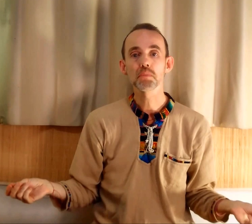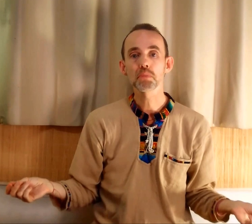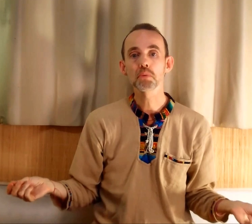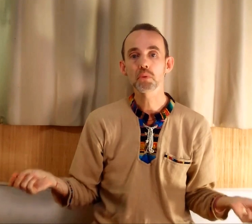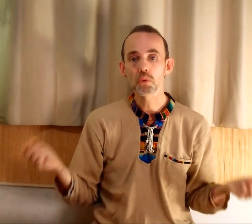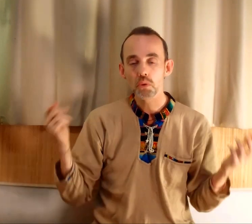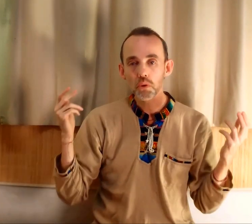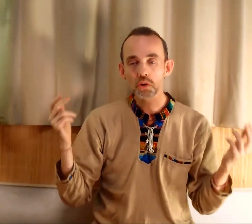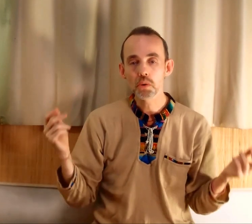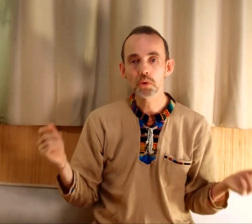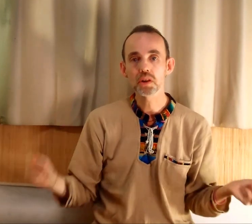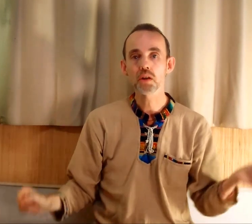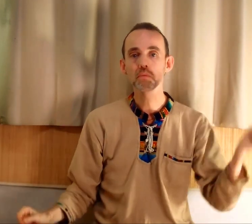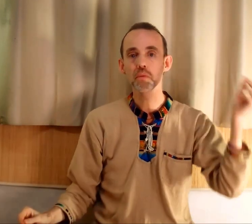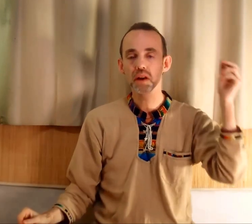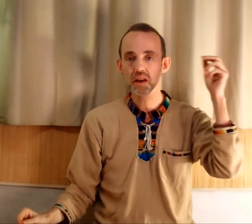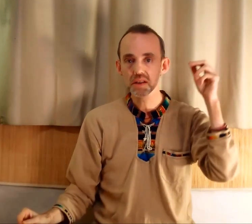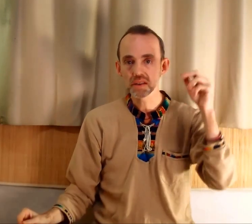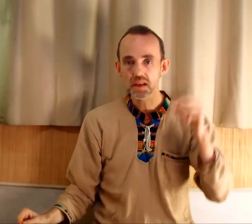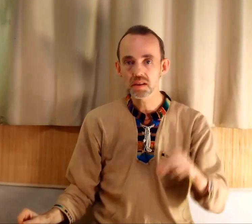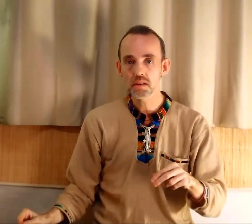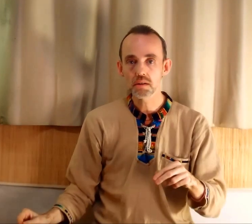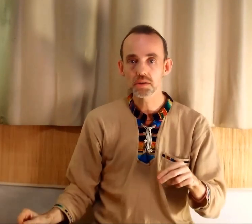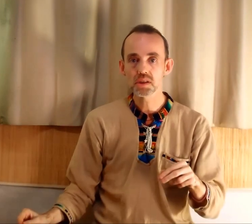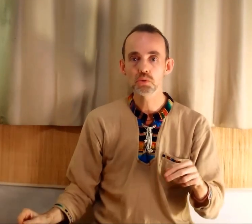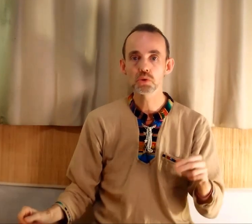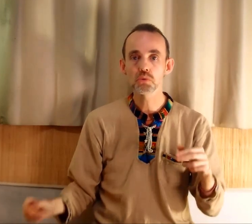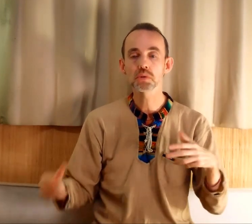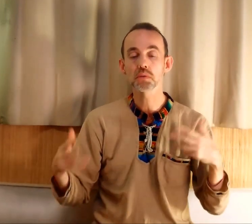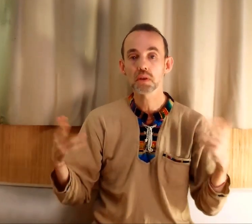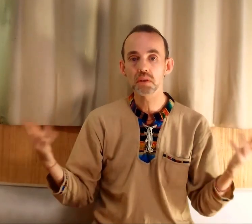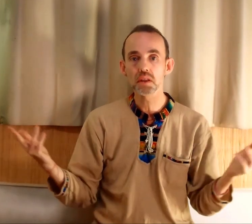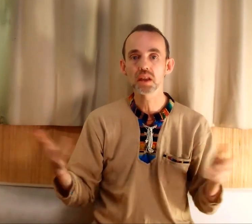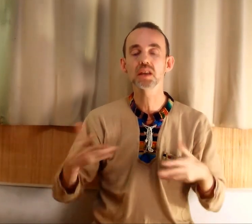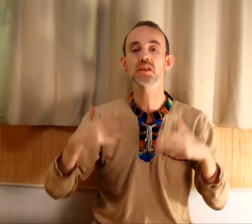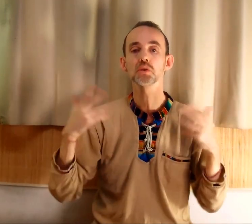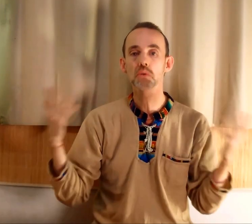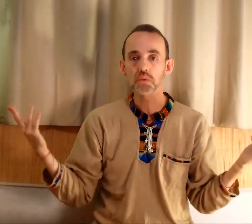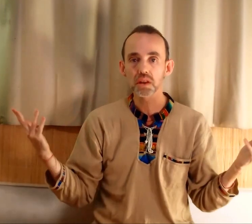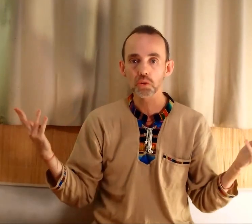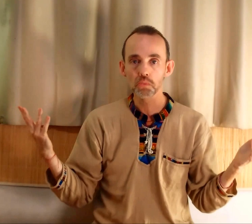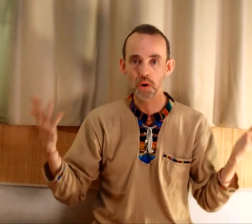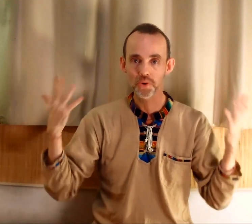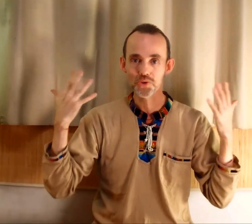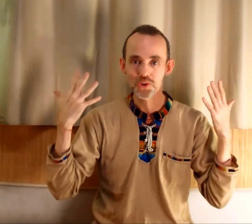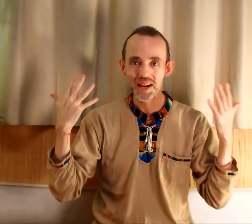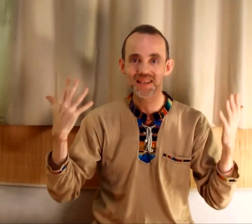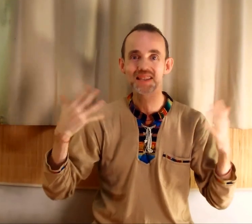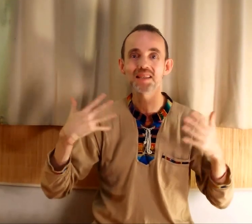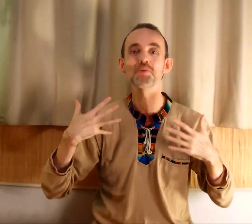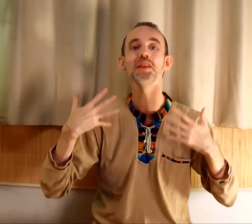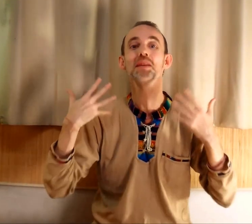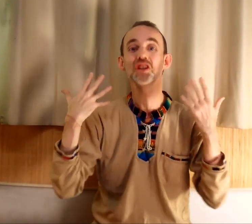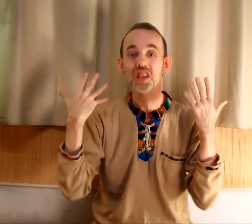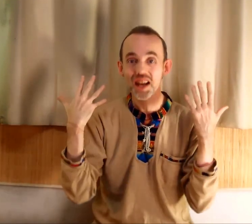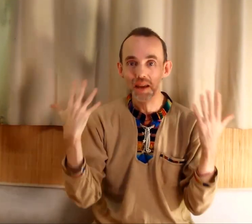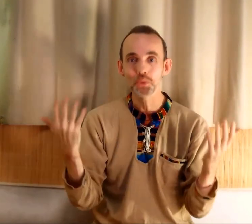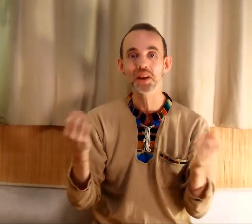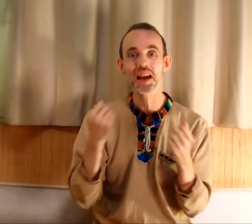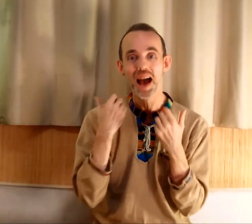Je réponds aux commentaires. Vous pouvez les laisser ci-dessous, si vous avez des questions, des demandes. Je reste disponible et j'y répondrai